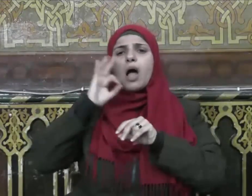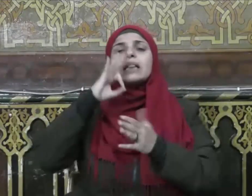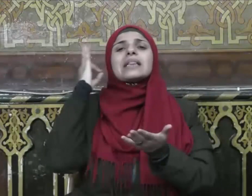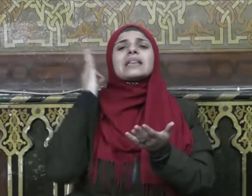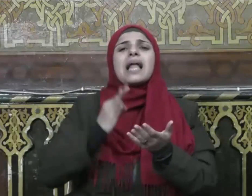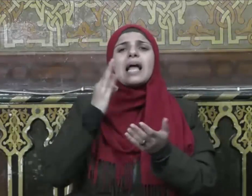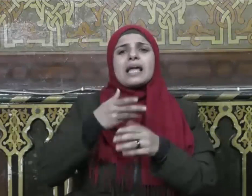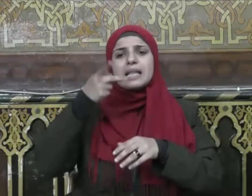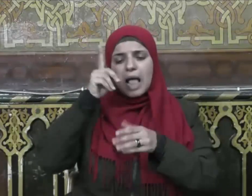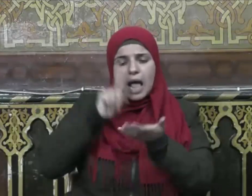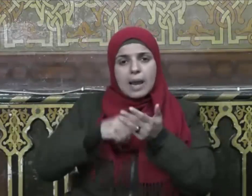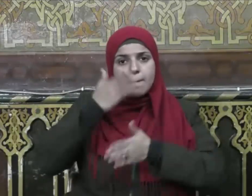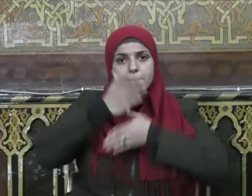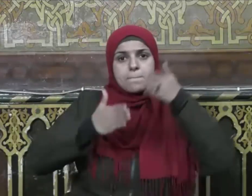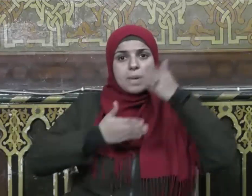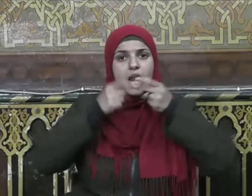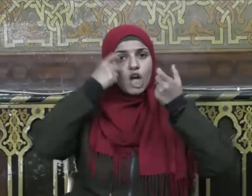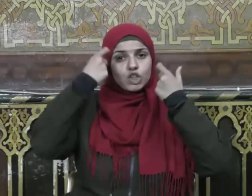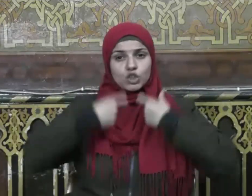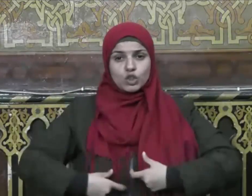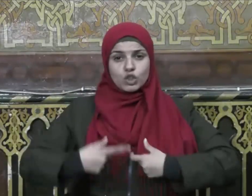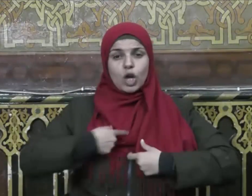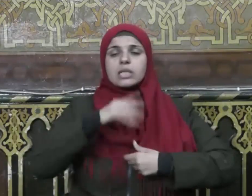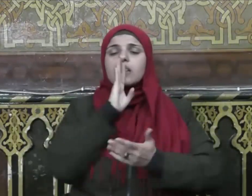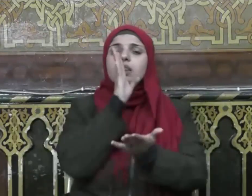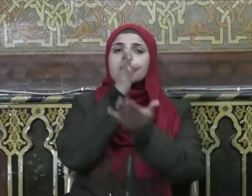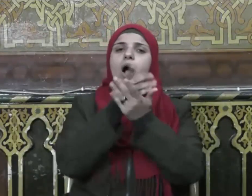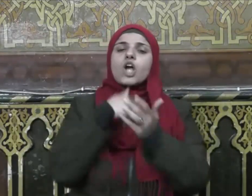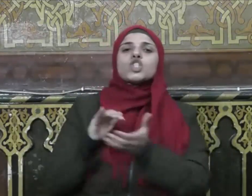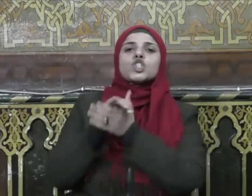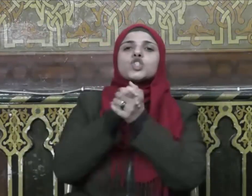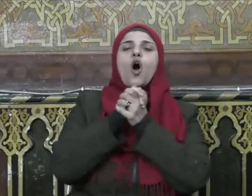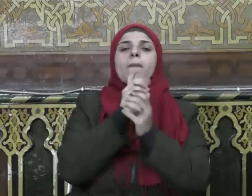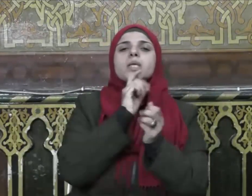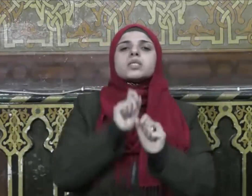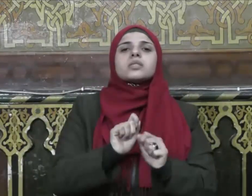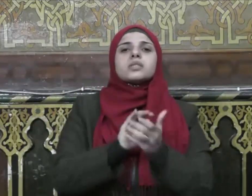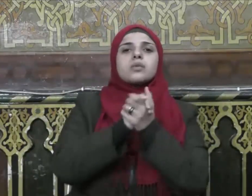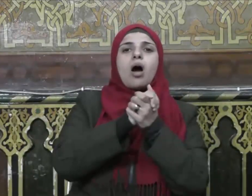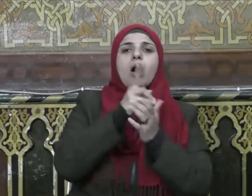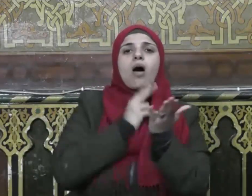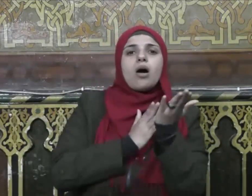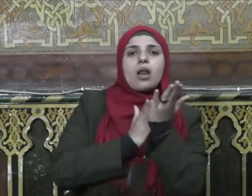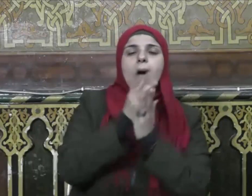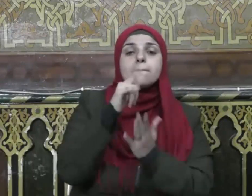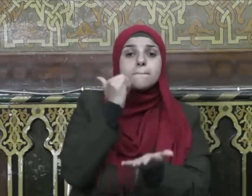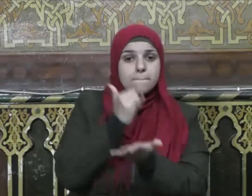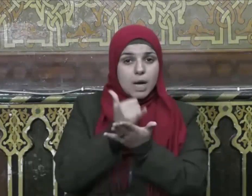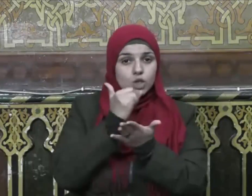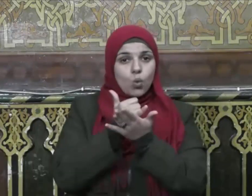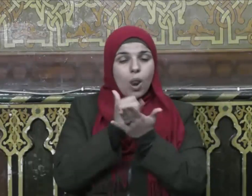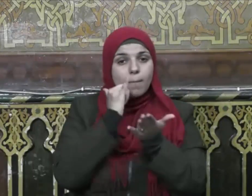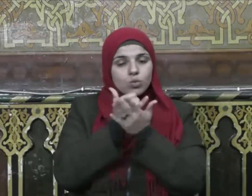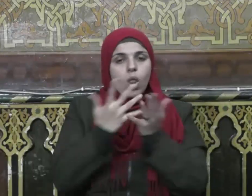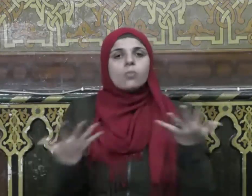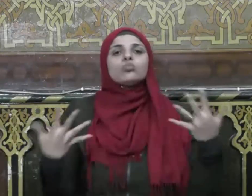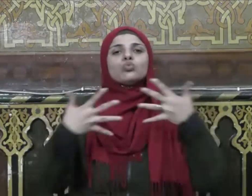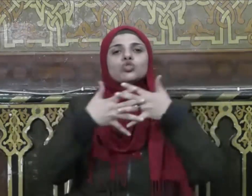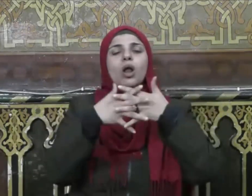بناء الشخصية من خلال تحقيق الصحبة الصالحة مسؤولية مشتركة ينبغي